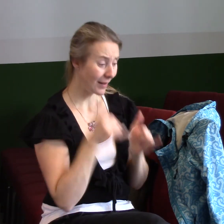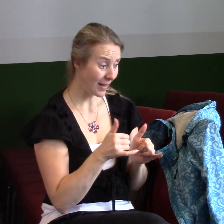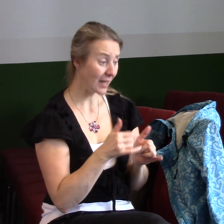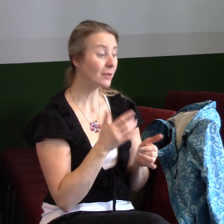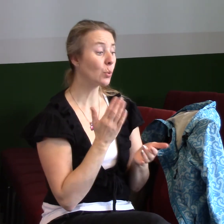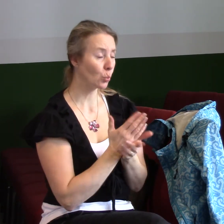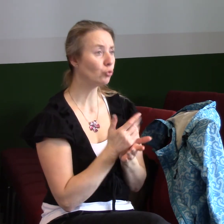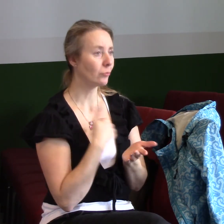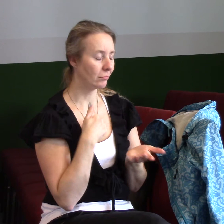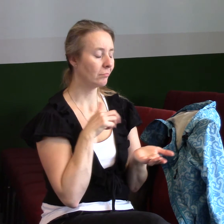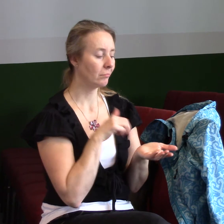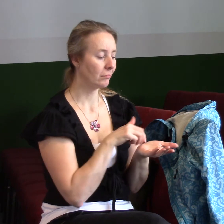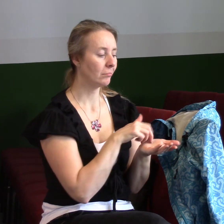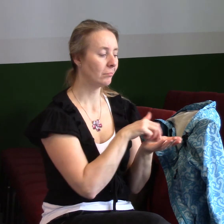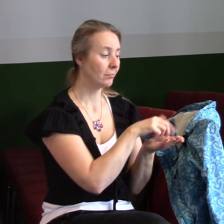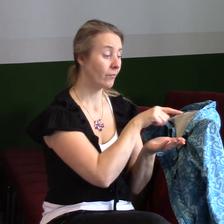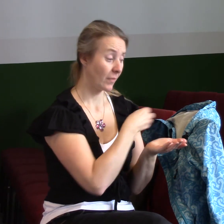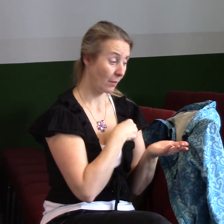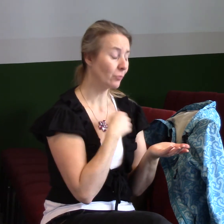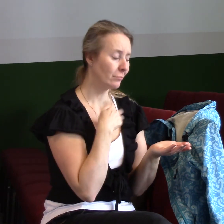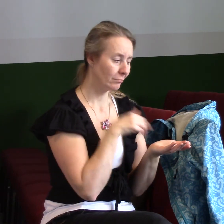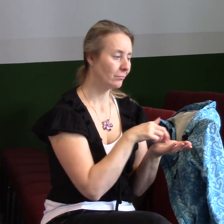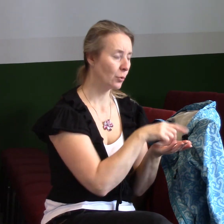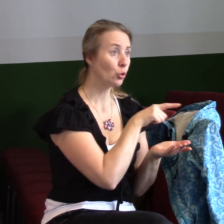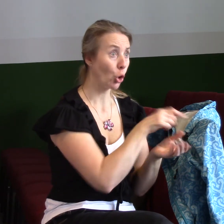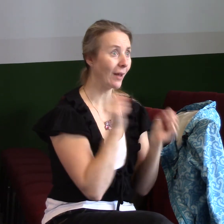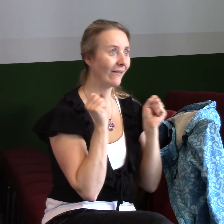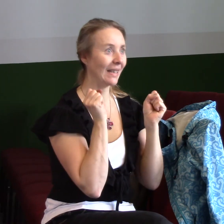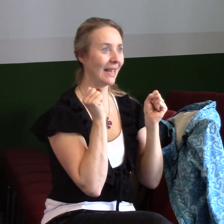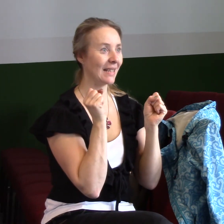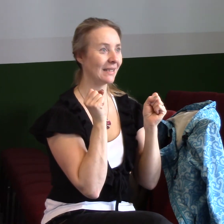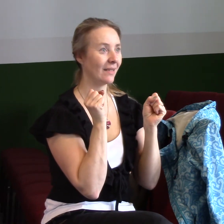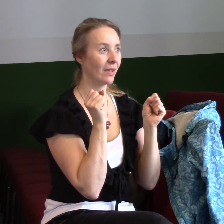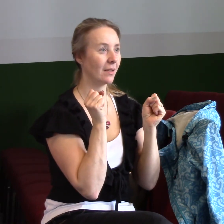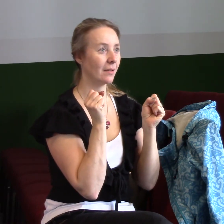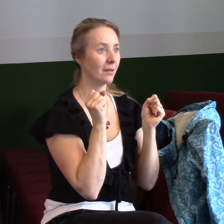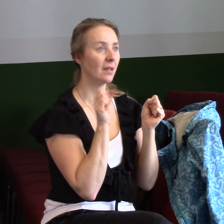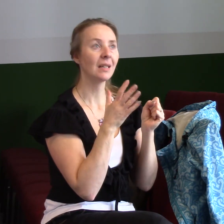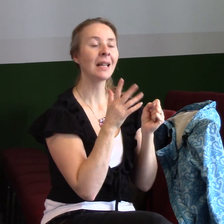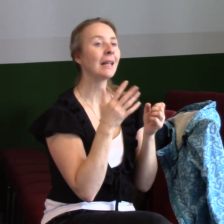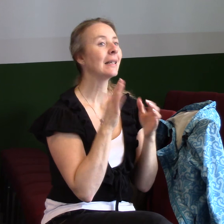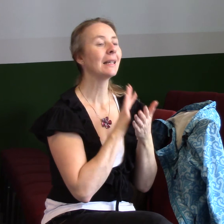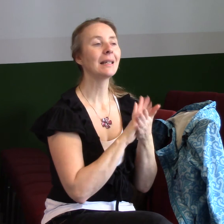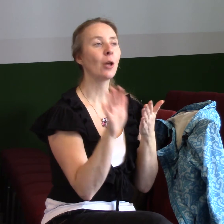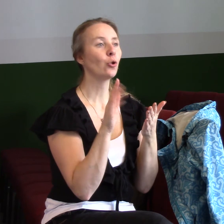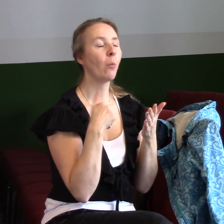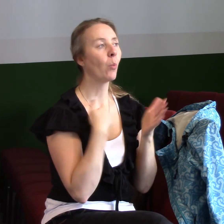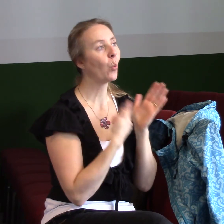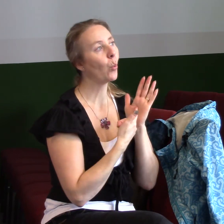Druhá věc, s tím velice souvisí. Takže není to jenom o tom, že se ukáže moje víra,